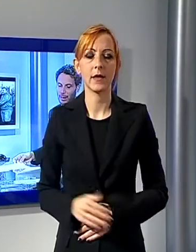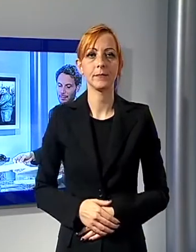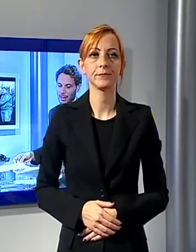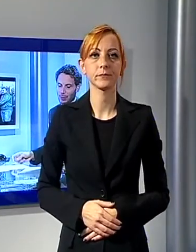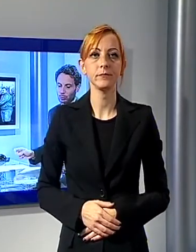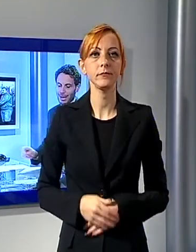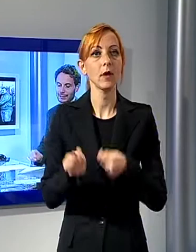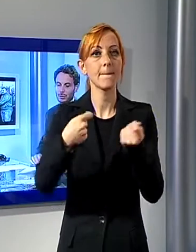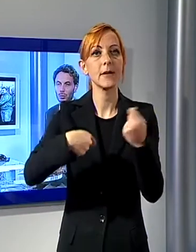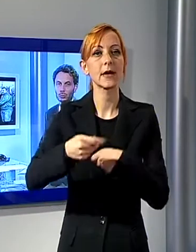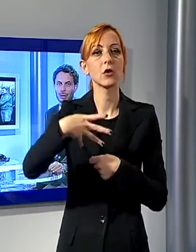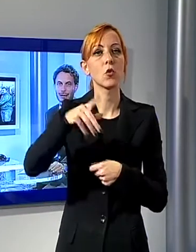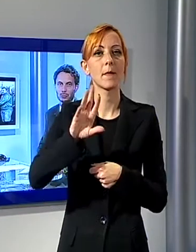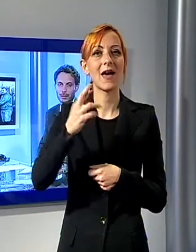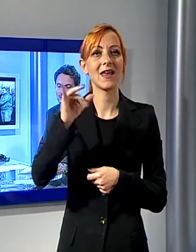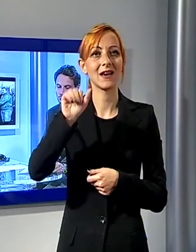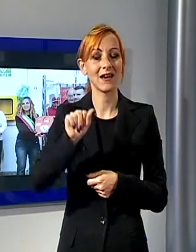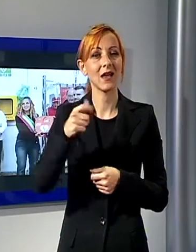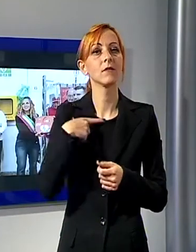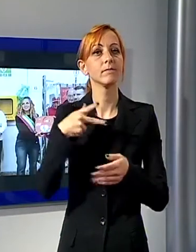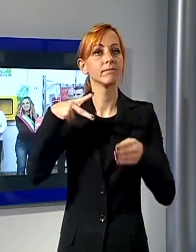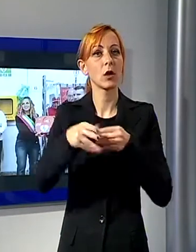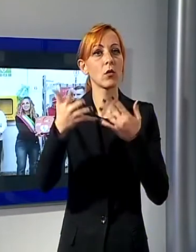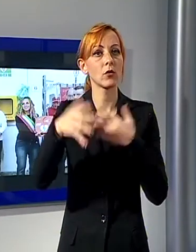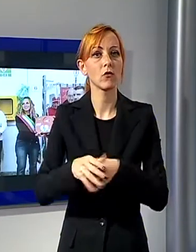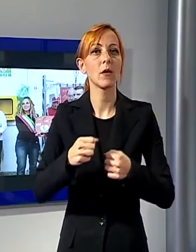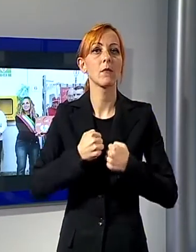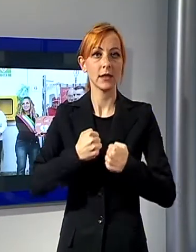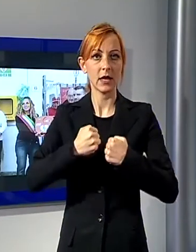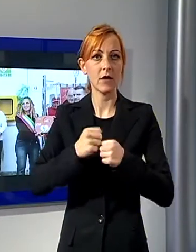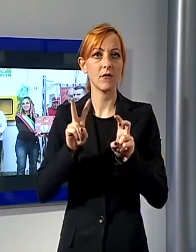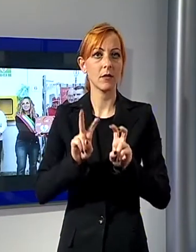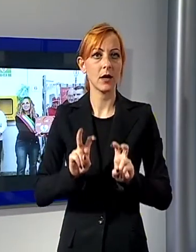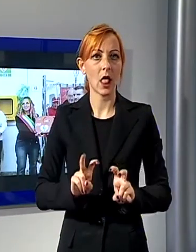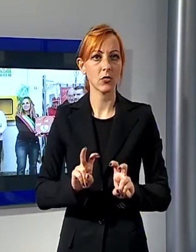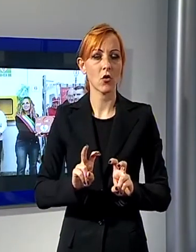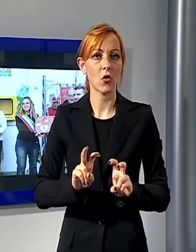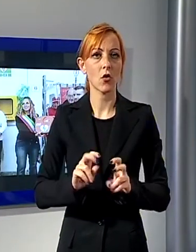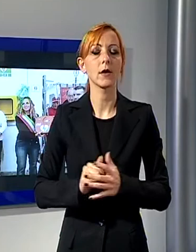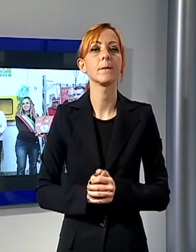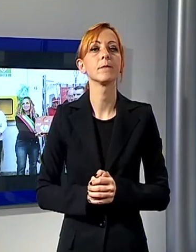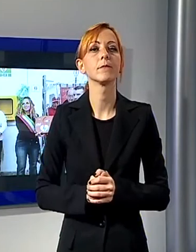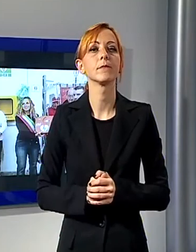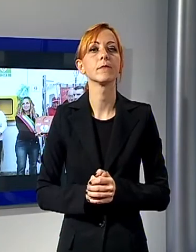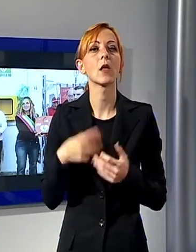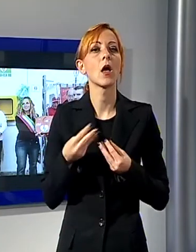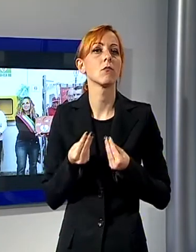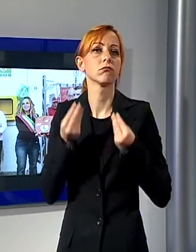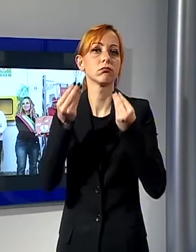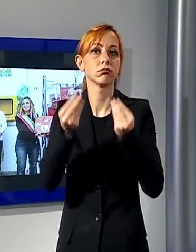automatico donato dall'associazione Marciatori Marliesi. L'apparecchio salvavita è stato consegnato da Ruggero